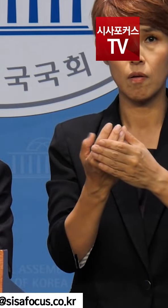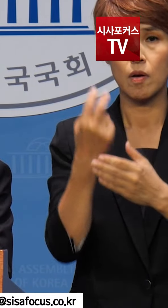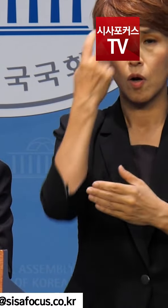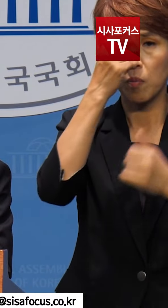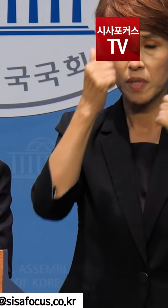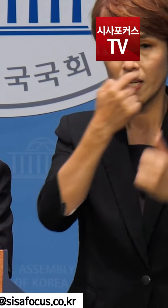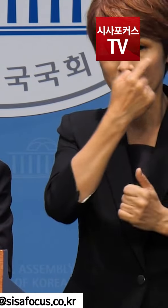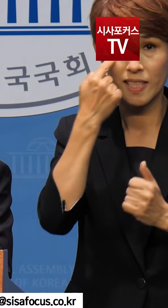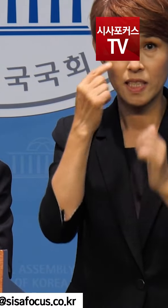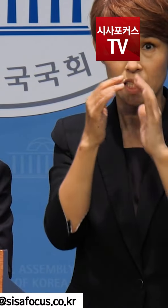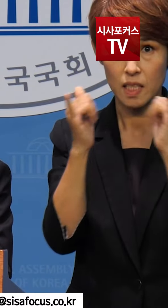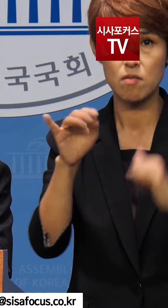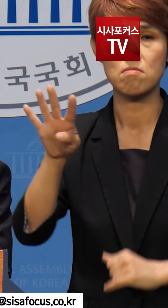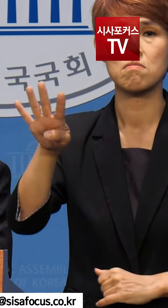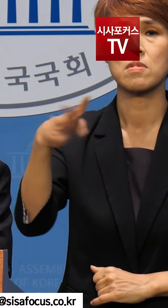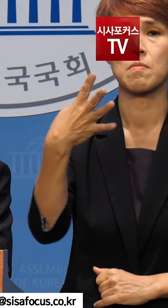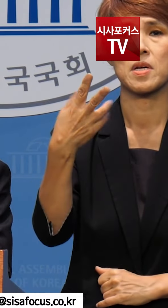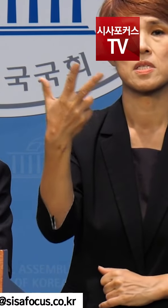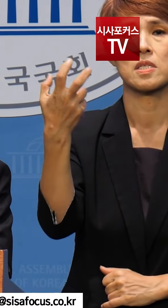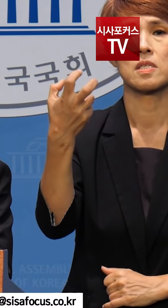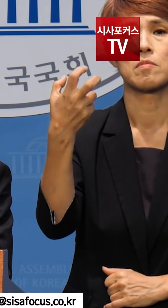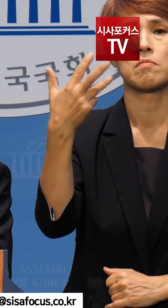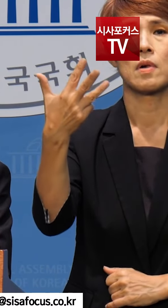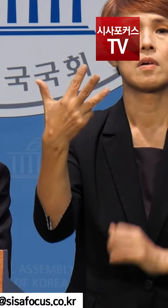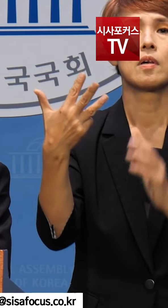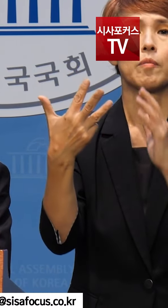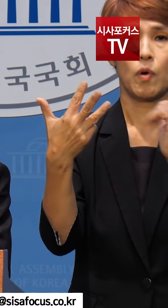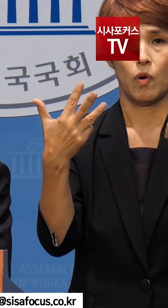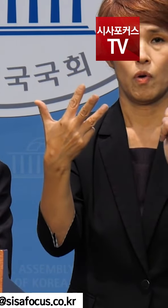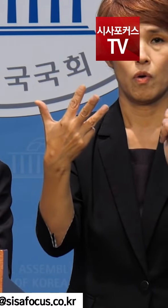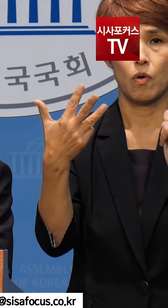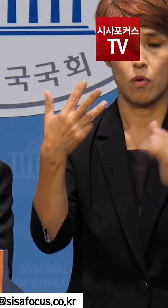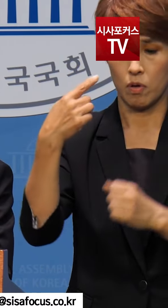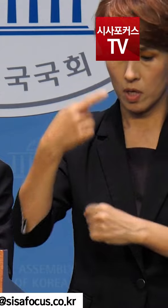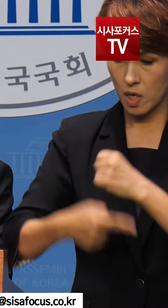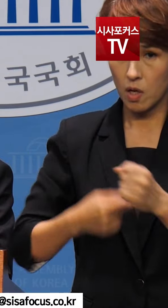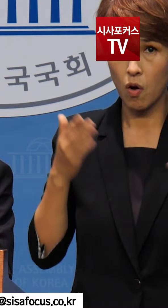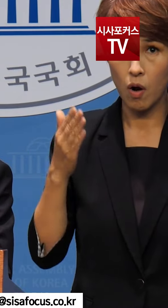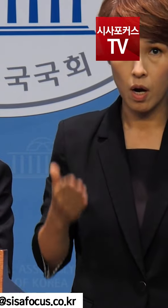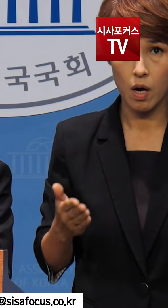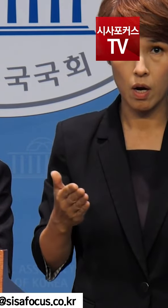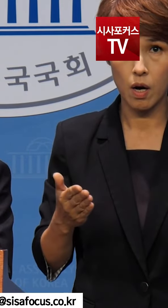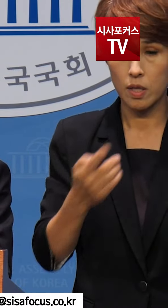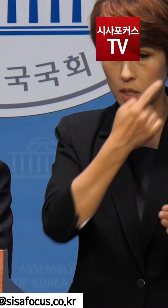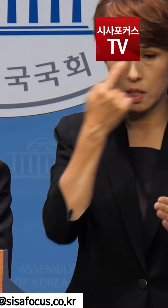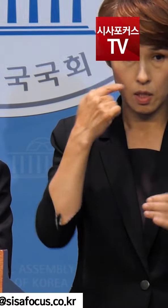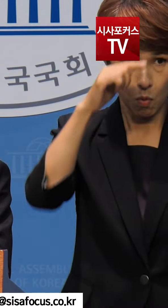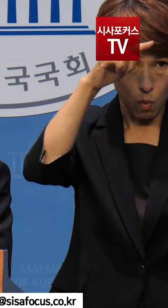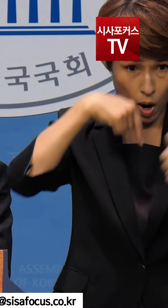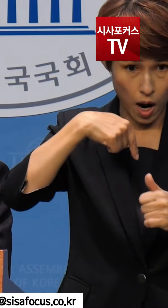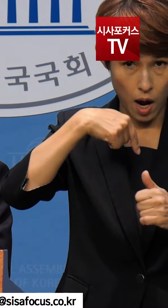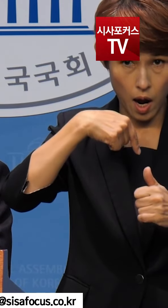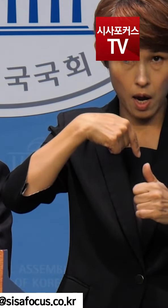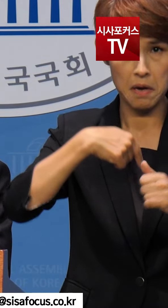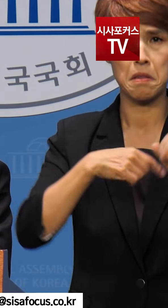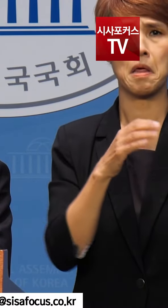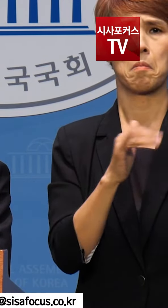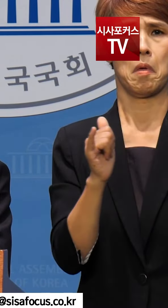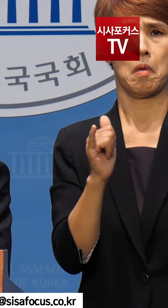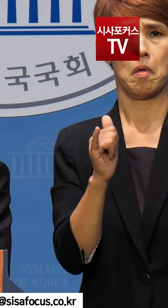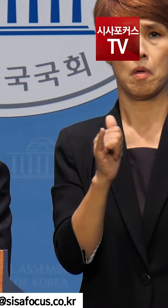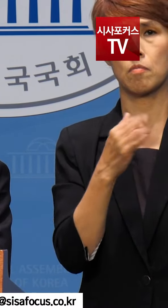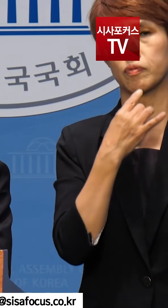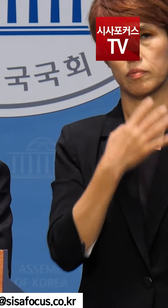증인만 478명인데 지난 1년 동안 출석한 증인은 고작 4명에